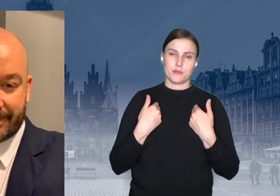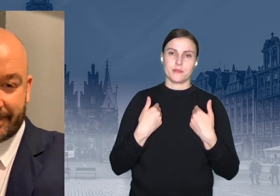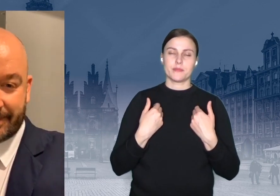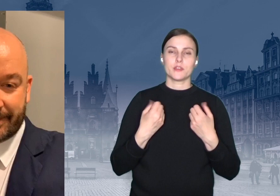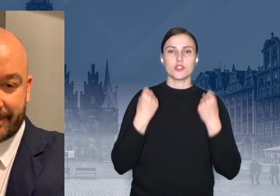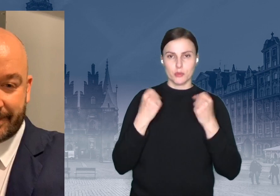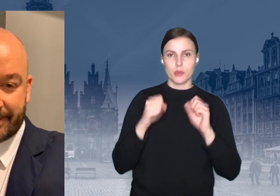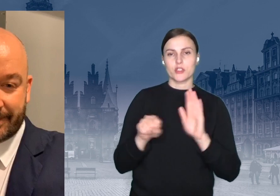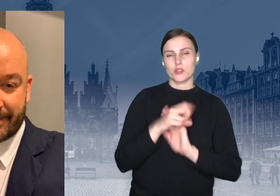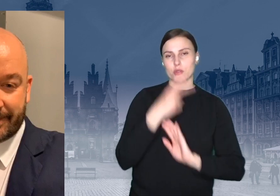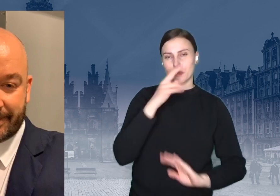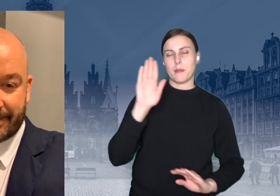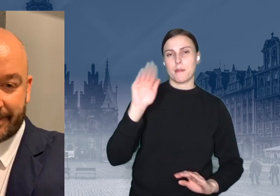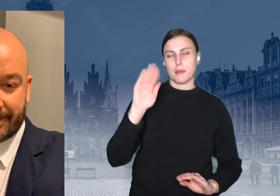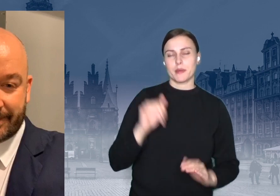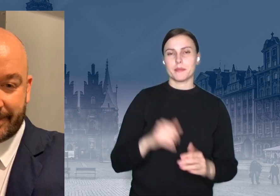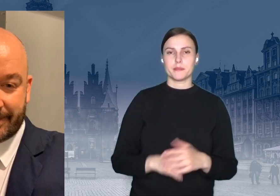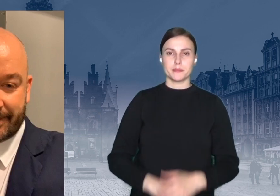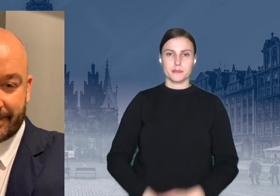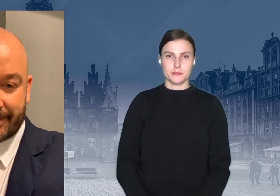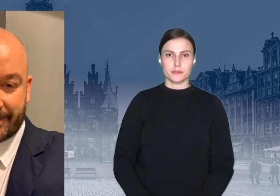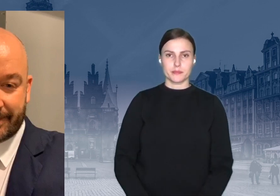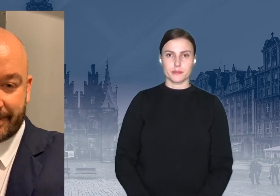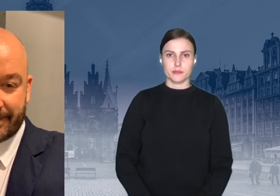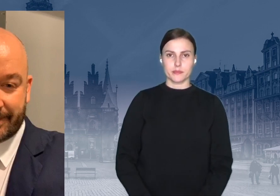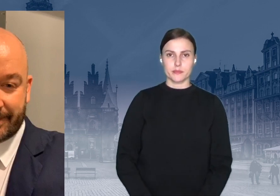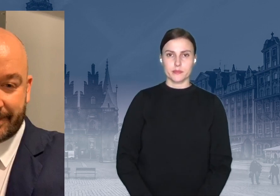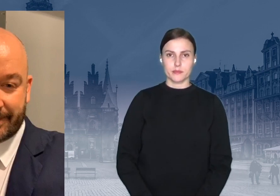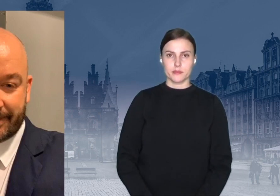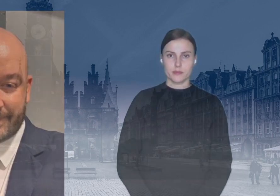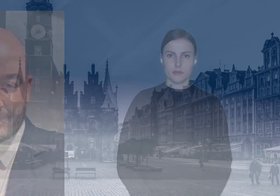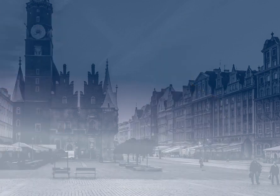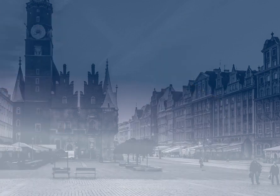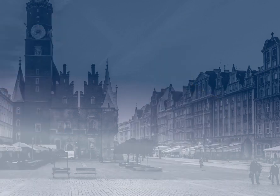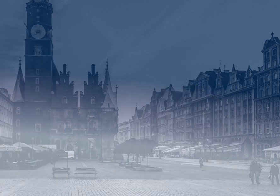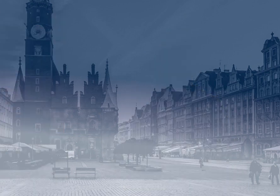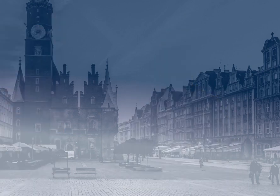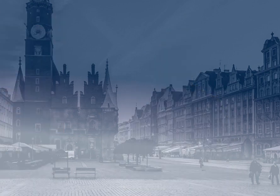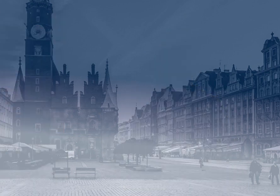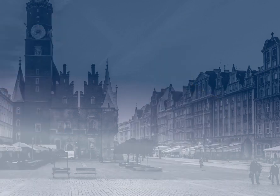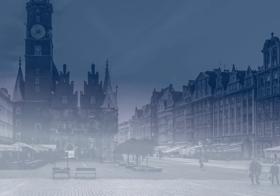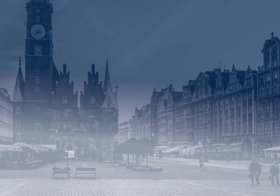Dziękuje. Dziękuję za uwagę.